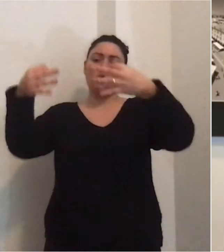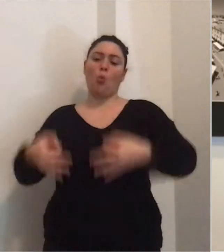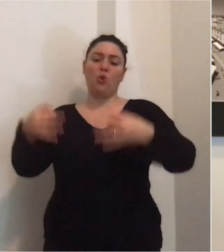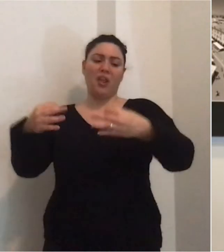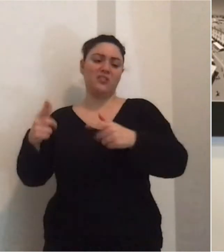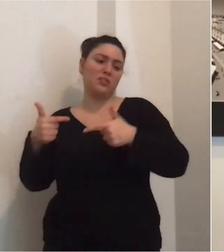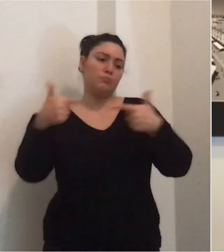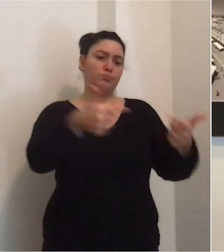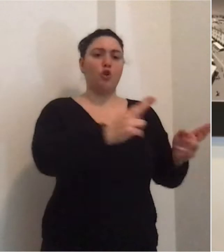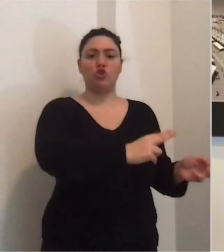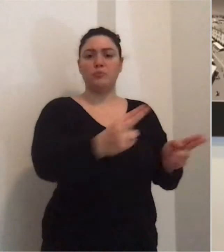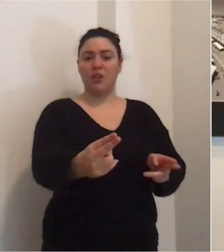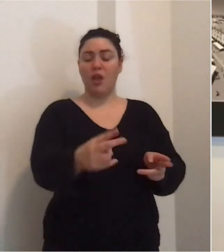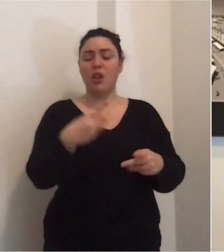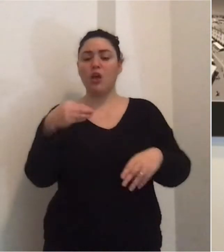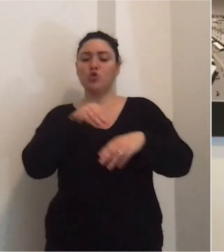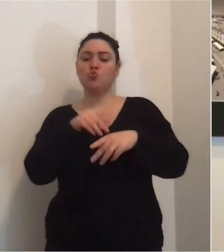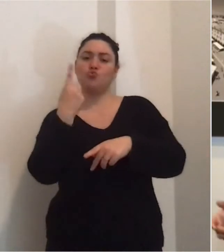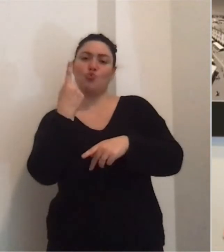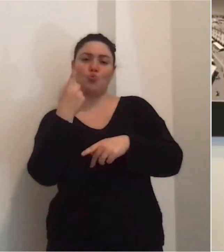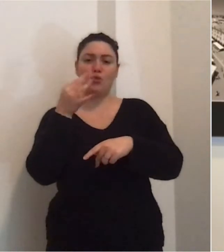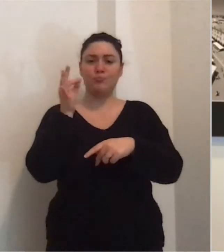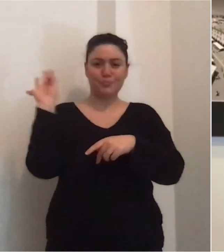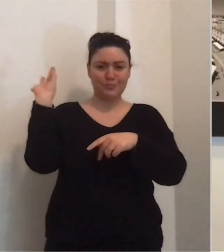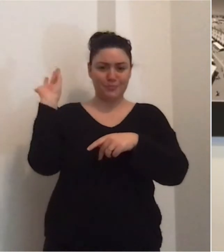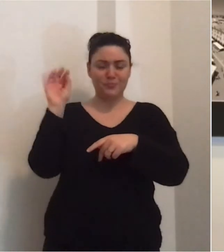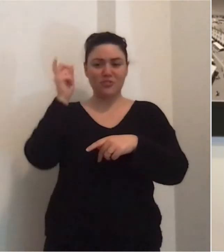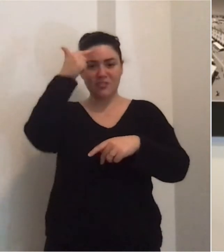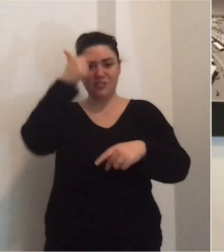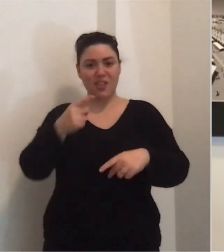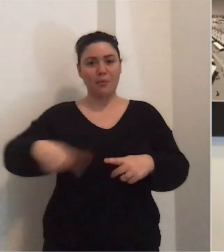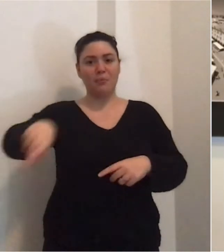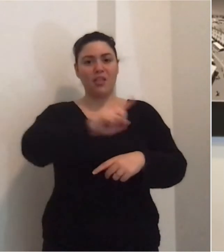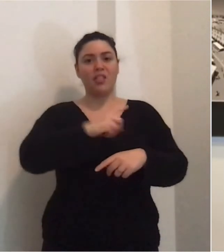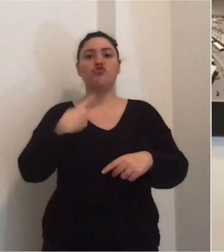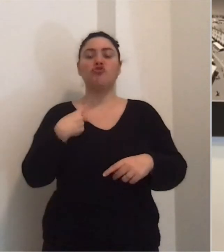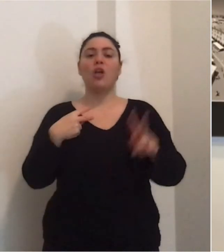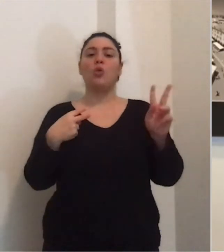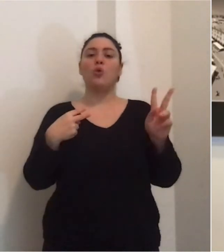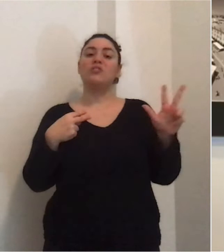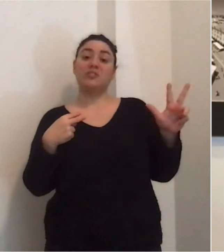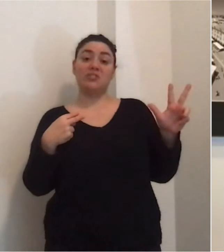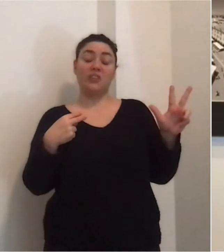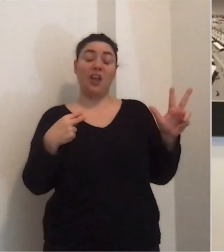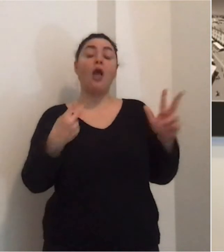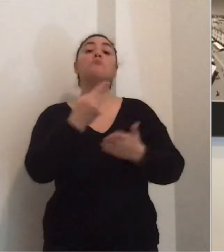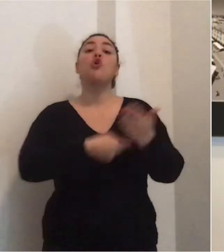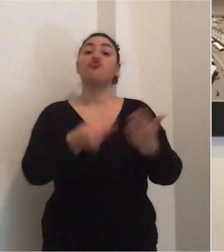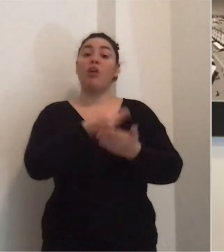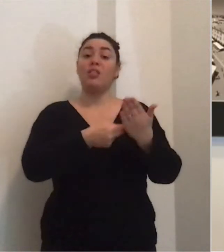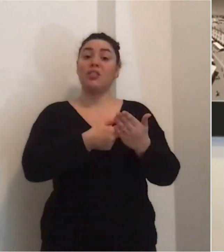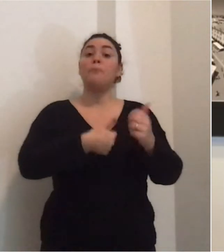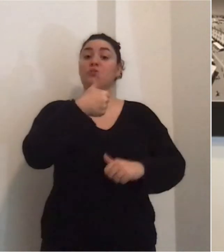possibile. Aggiungo una nota di colore. Sapete che sta andando i due progetti,